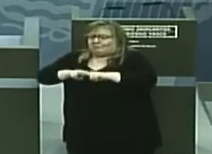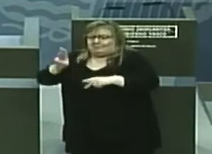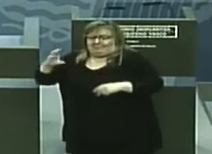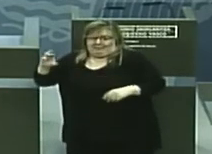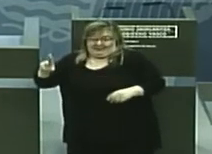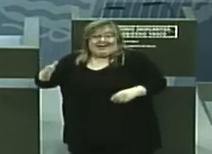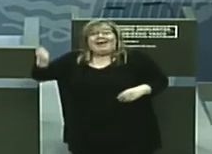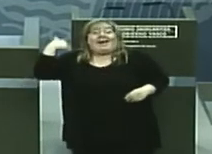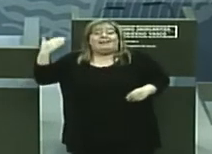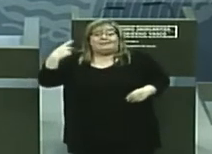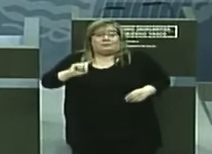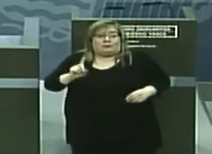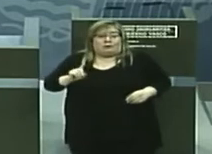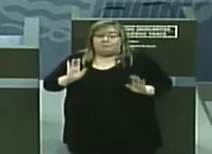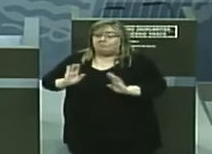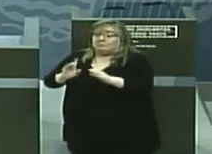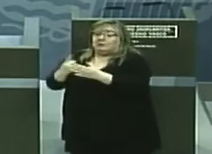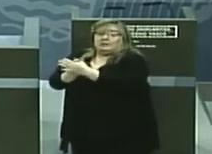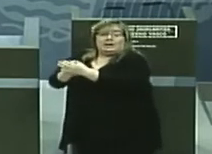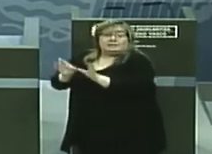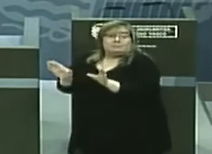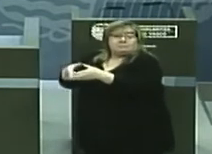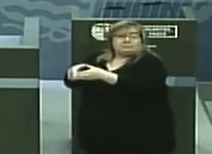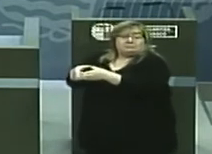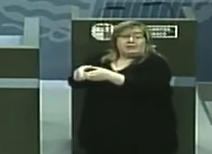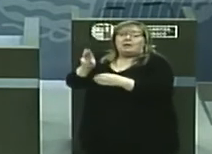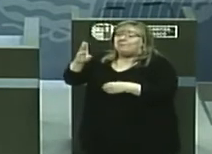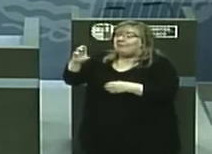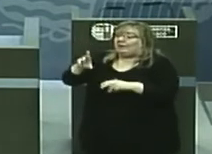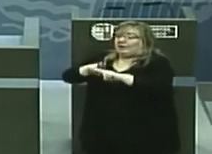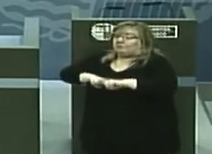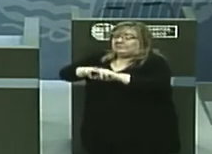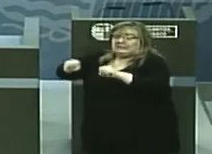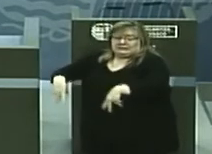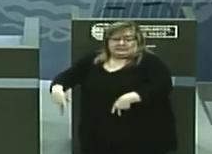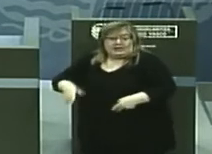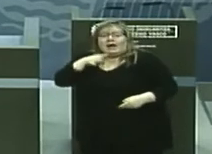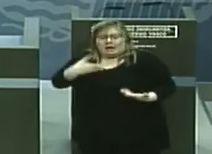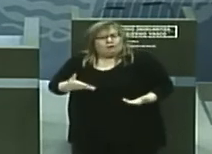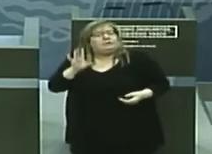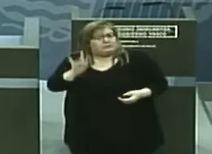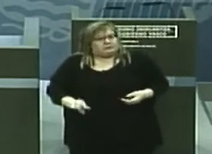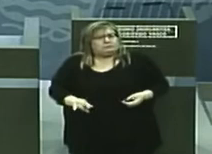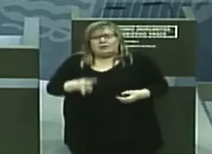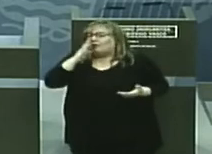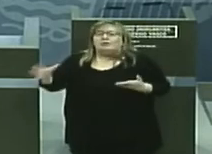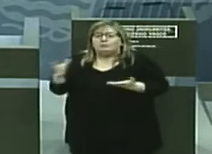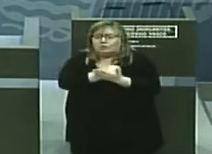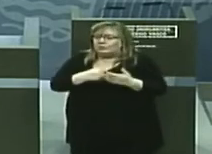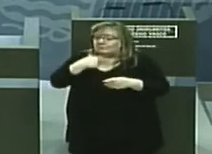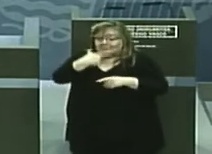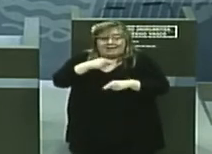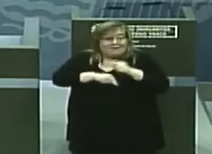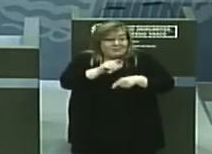personas les poníamos en aislamiento y no se les realizaba PCR. Y ahora a todas las personas que conviven con un